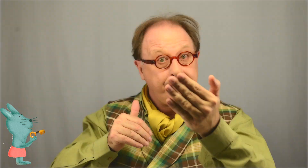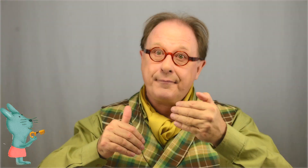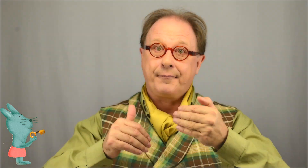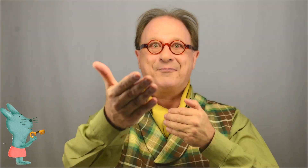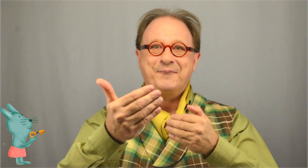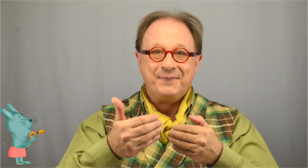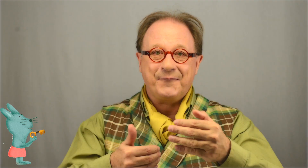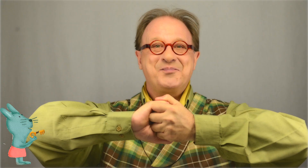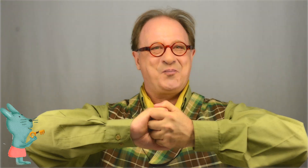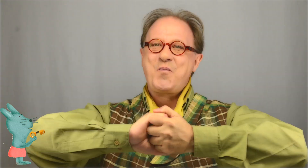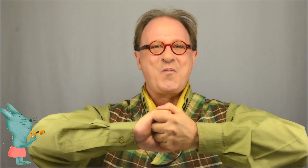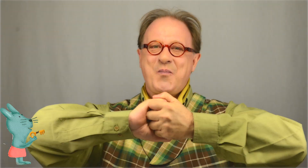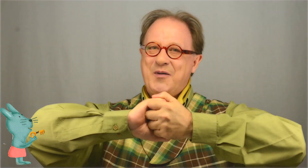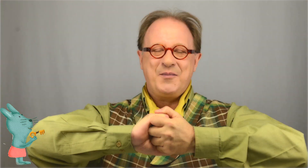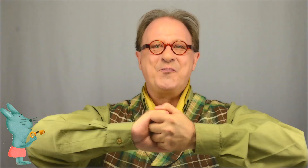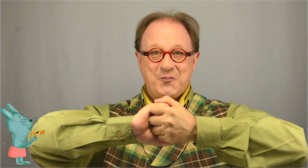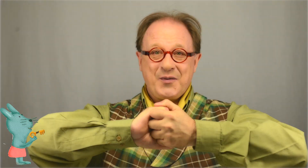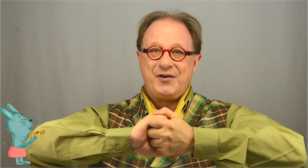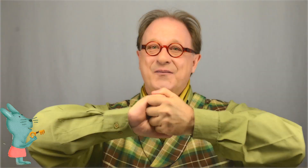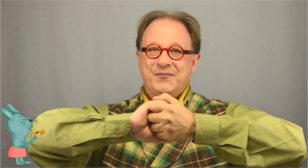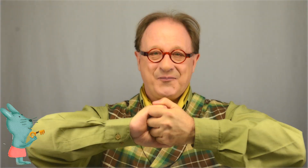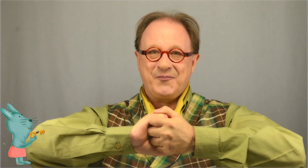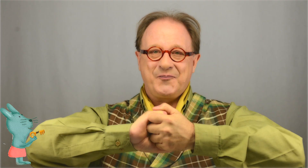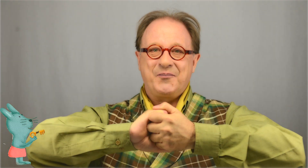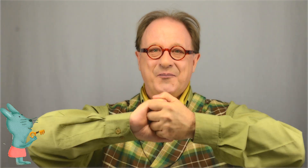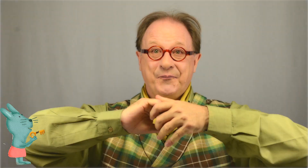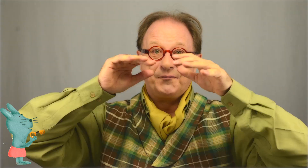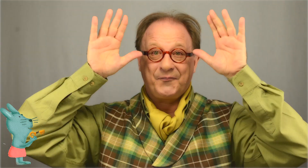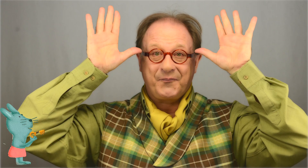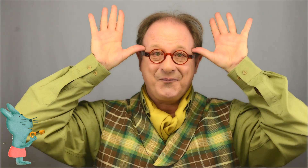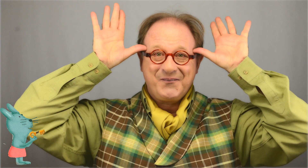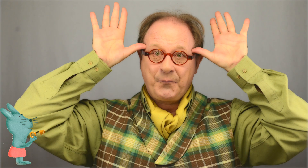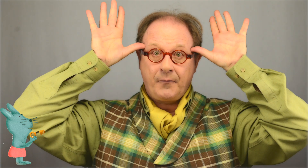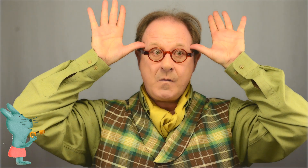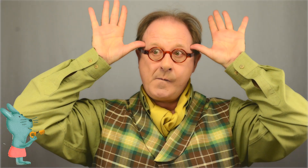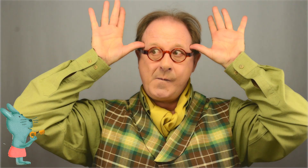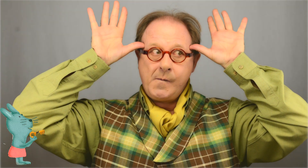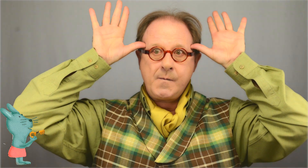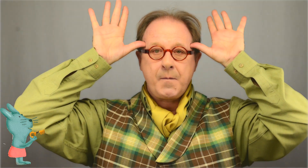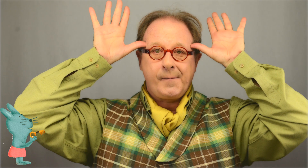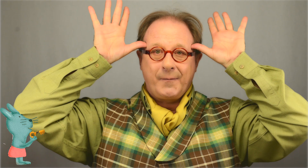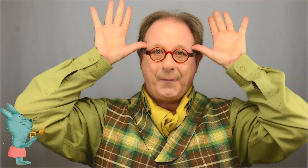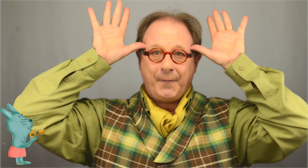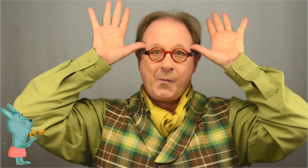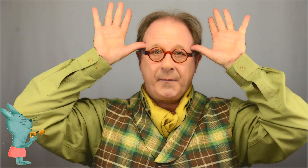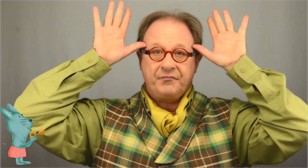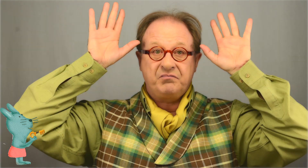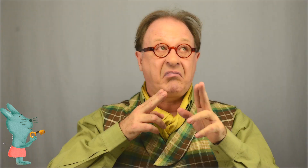entre et viens me serrer la main Quand ils furent en tête à tête Le cerf lui fit grande fête